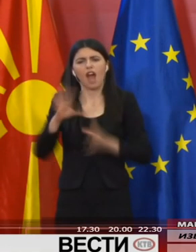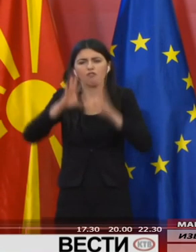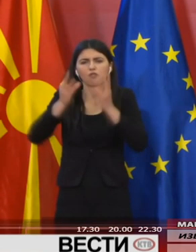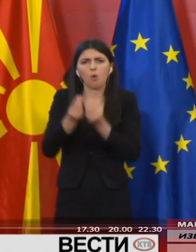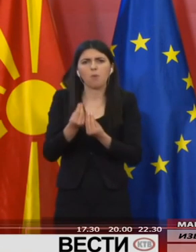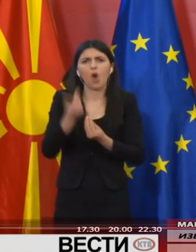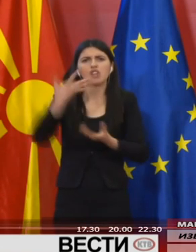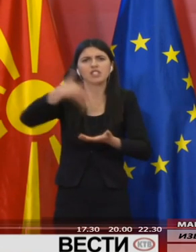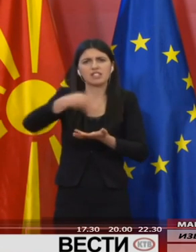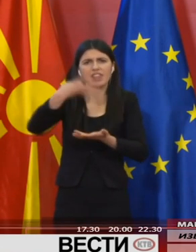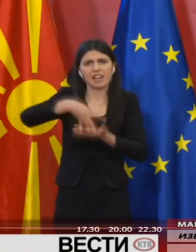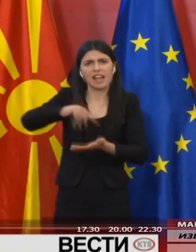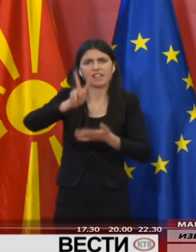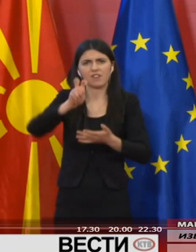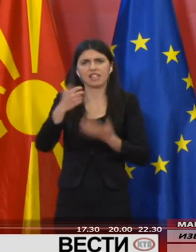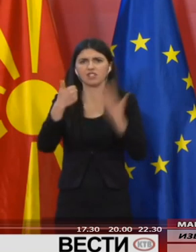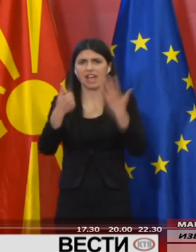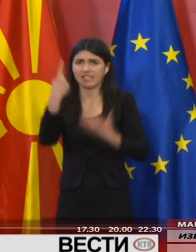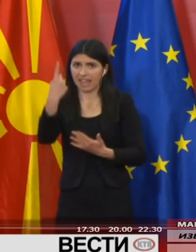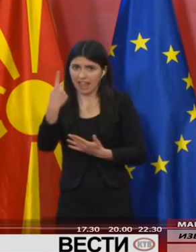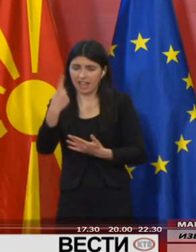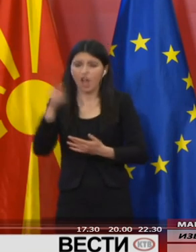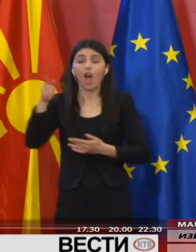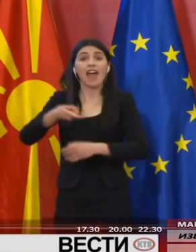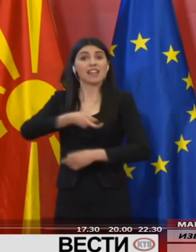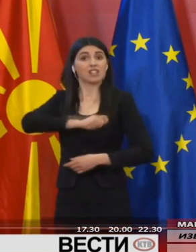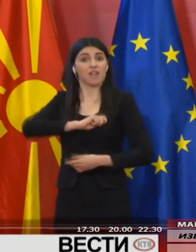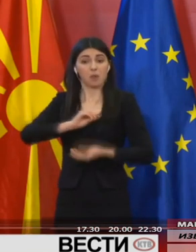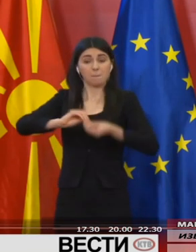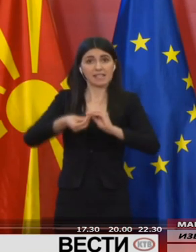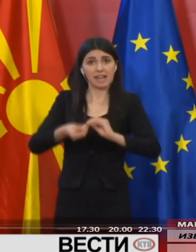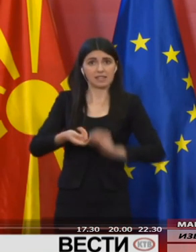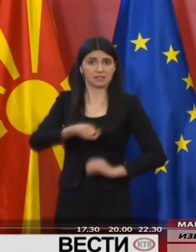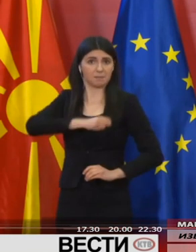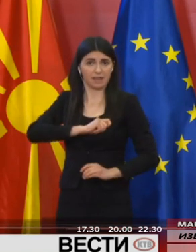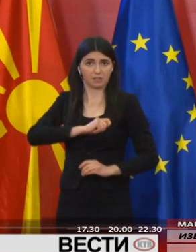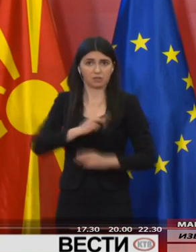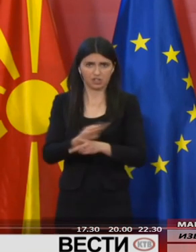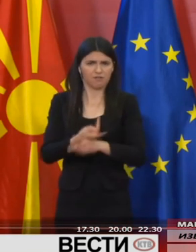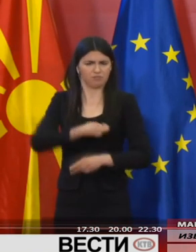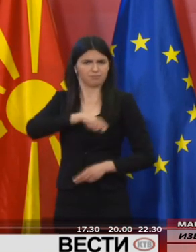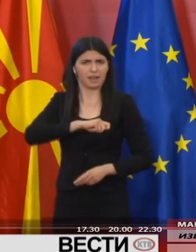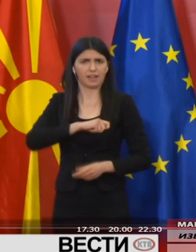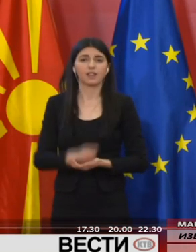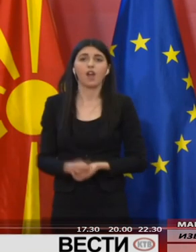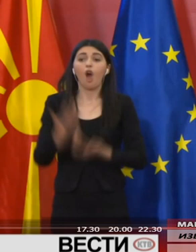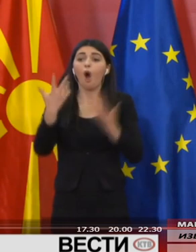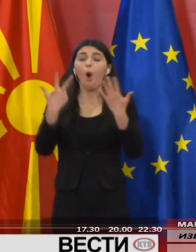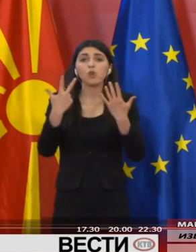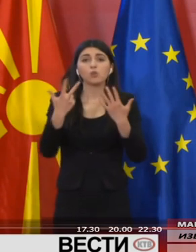вкупно 4261, ги направил државнијот пазарен инспекторат. Од ниф